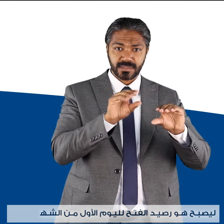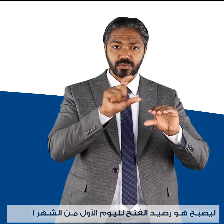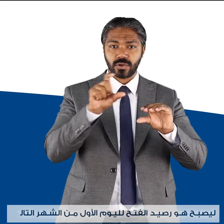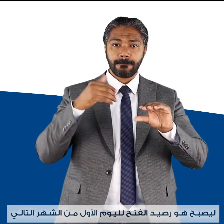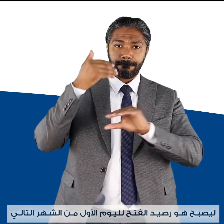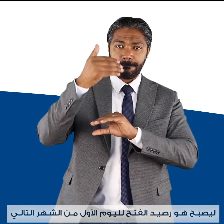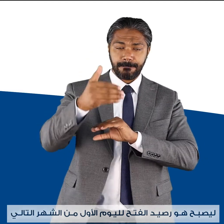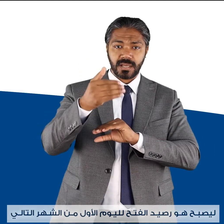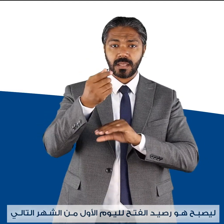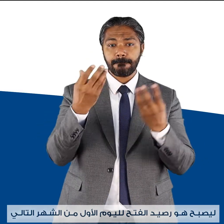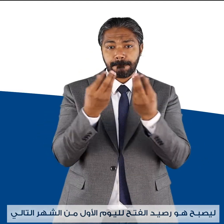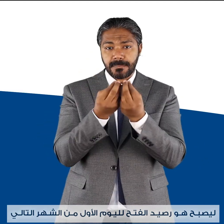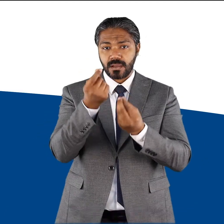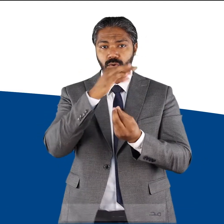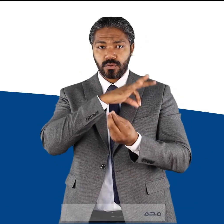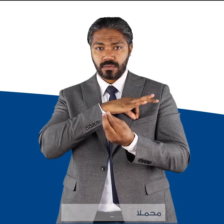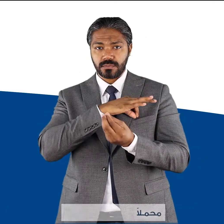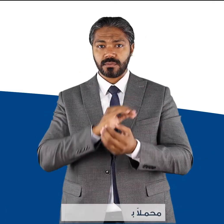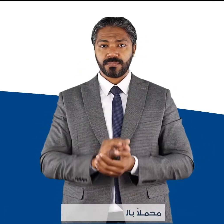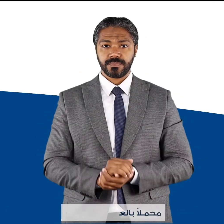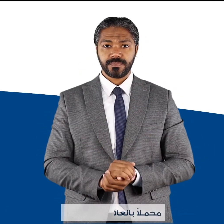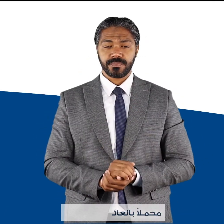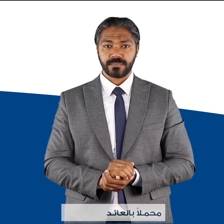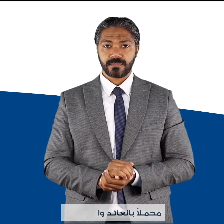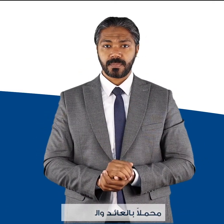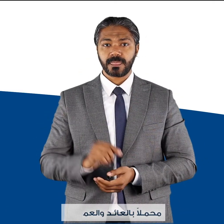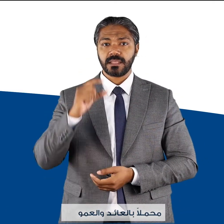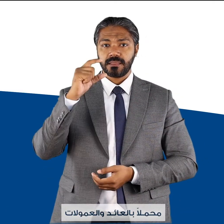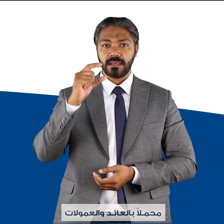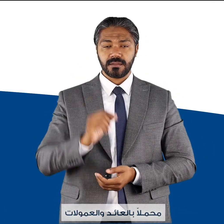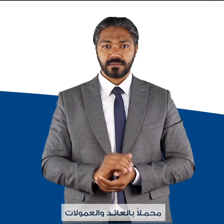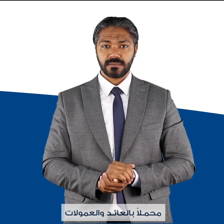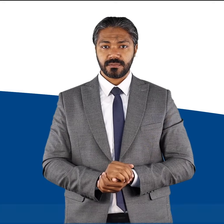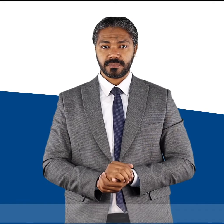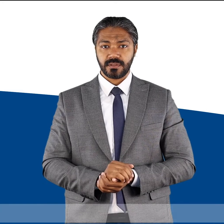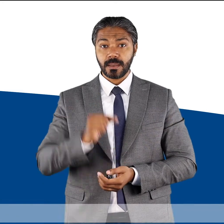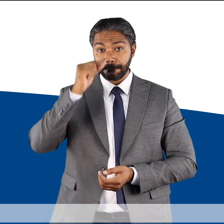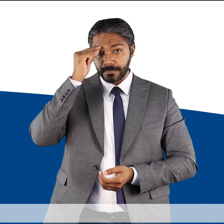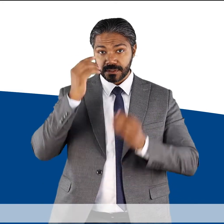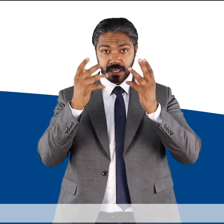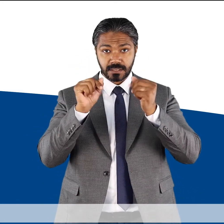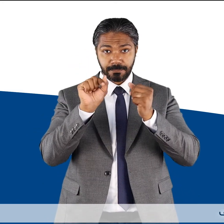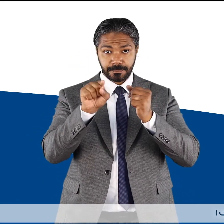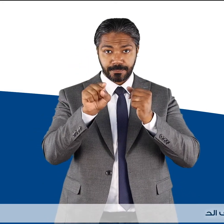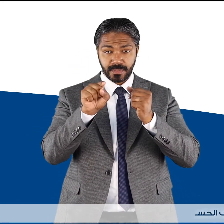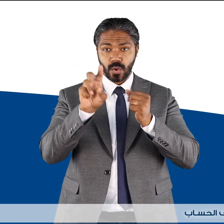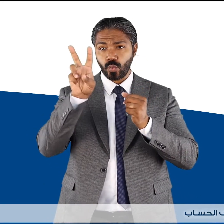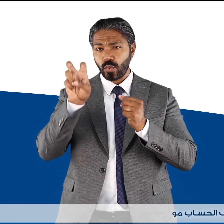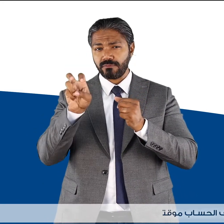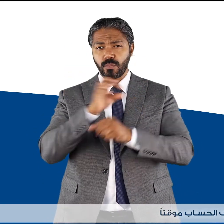الأول من الشهر التالي محملاً بالعائد والعمولات دال في حالة وقف الحساب